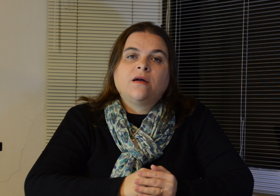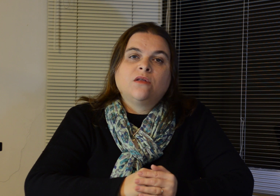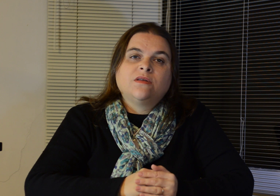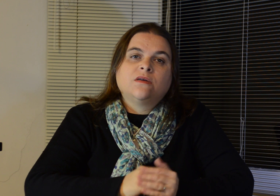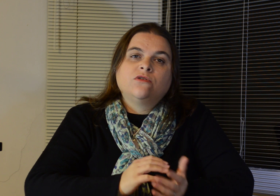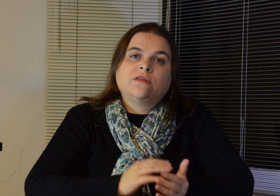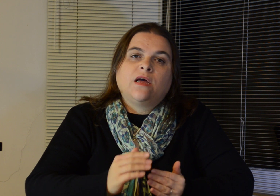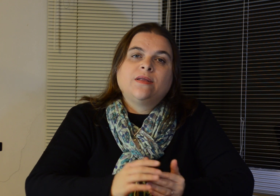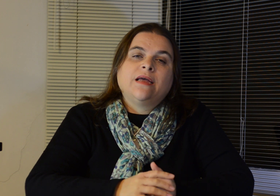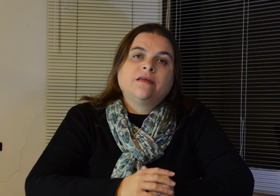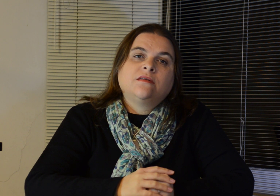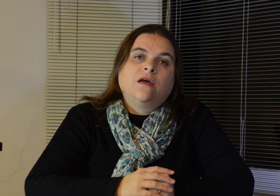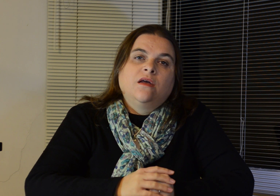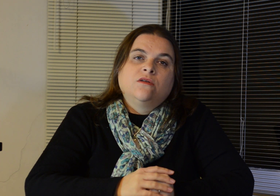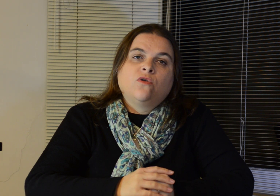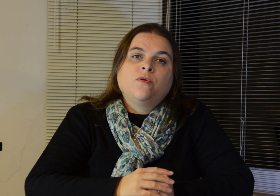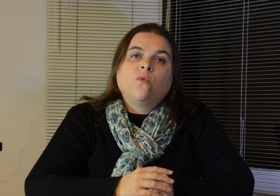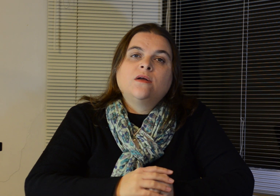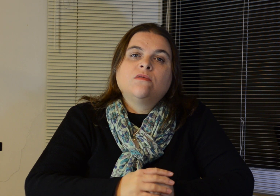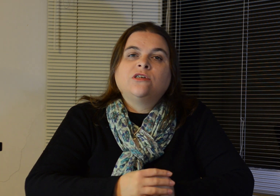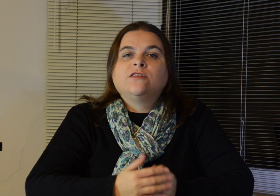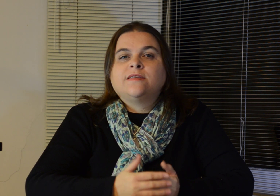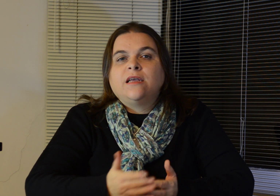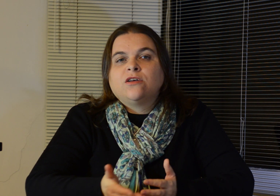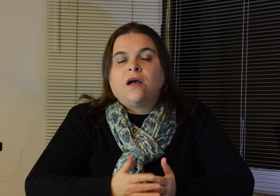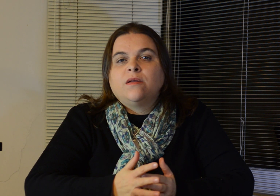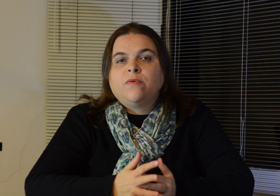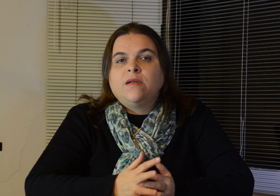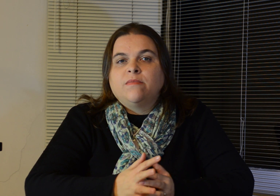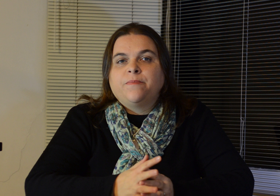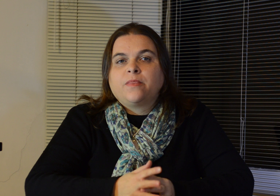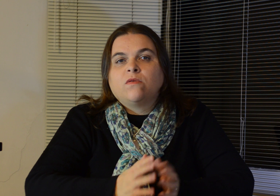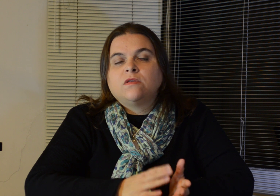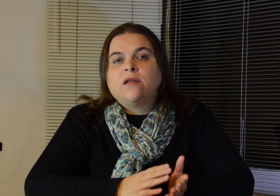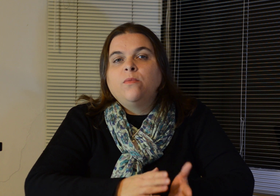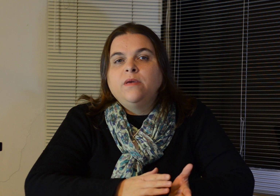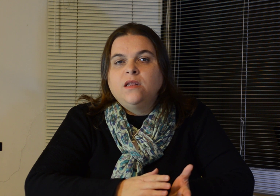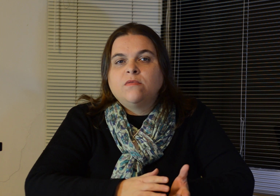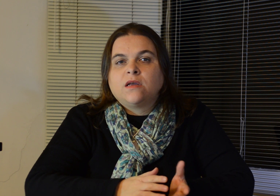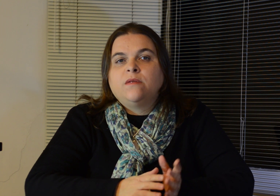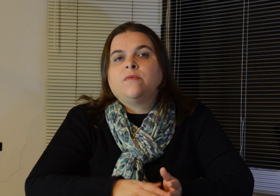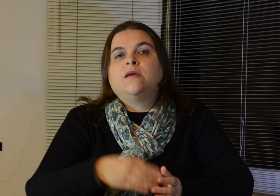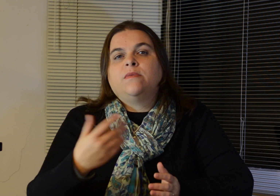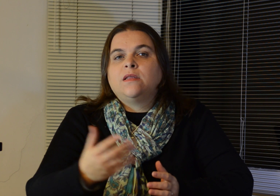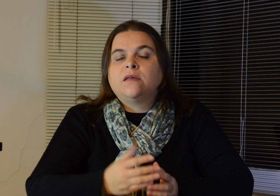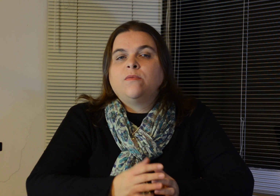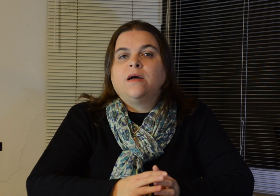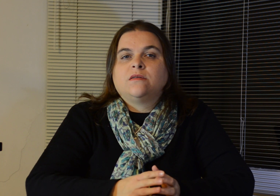graduação de 0 a 10 sobre o quanto a gente sente cada problema. Então 0 é o mínimo daquele problema e 10 é o máximo.